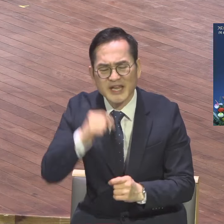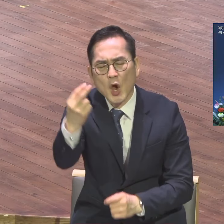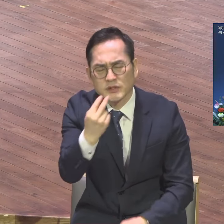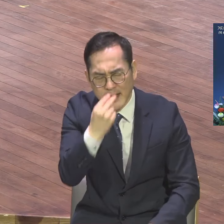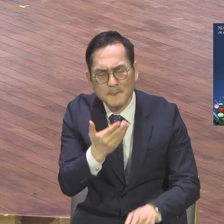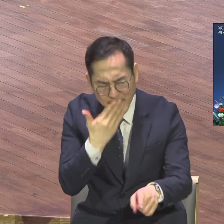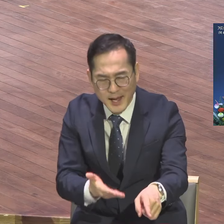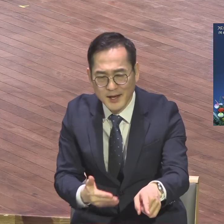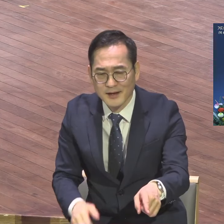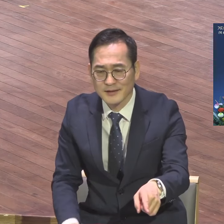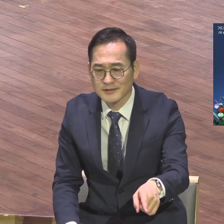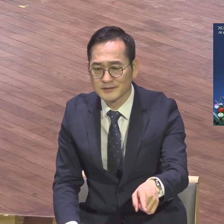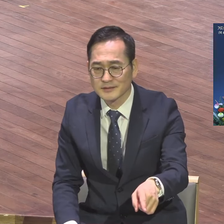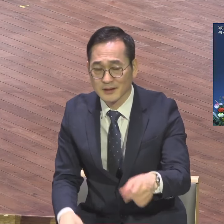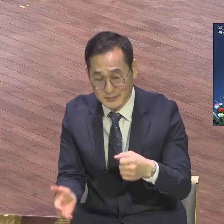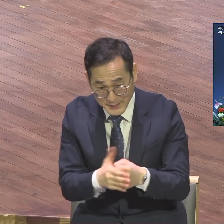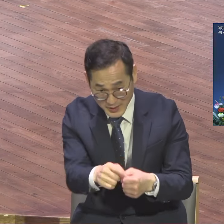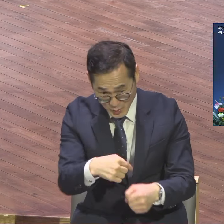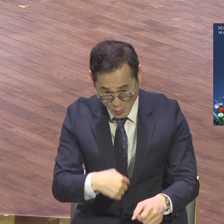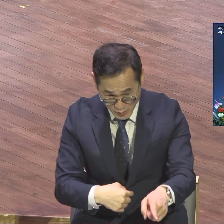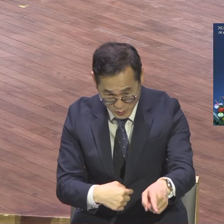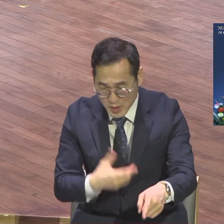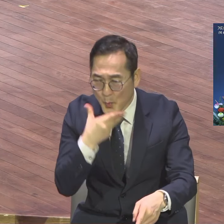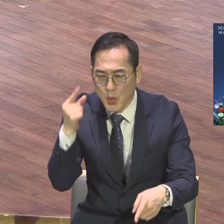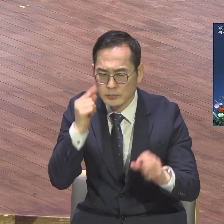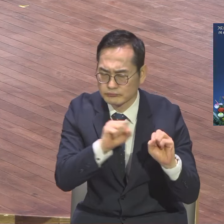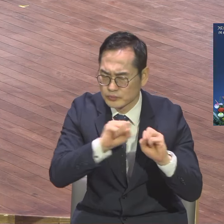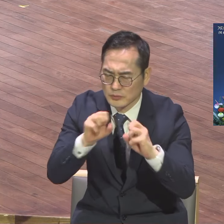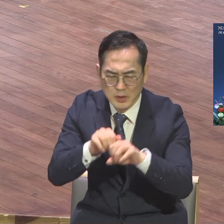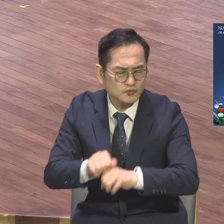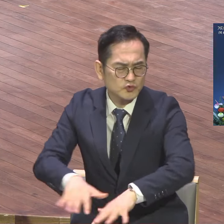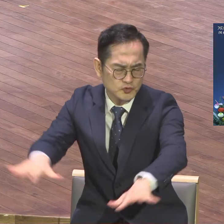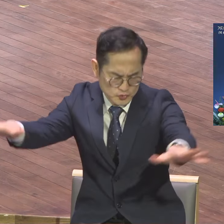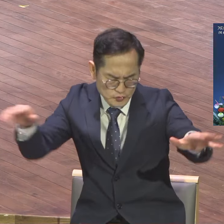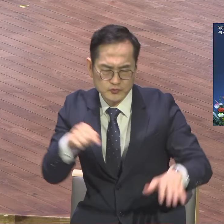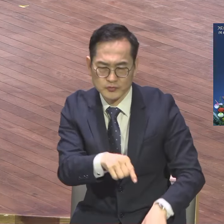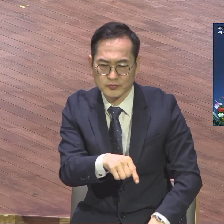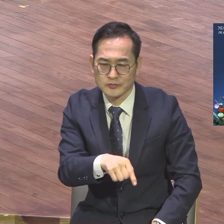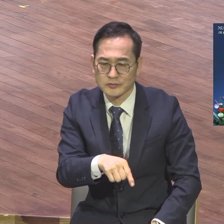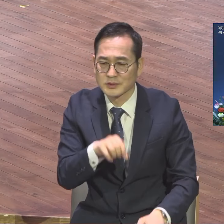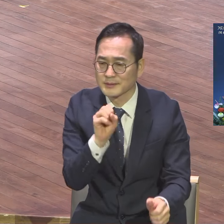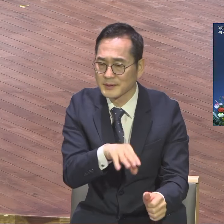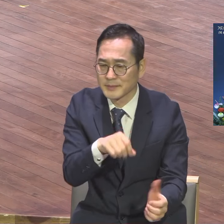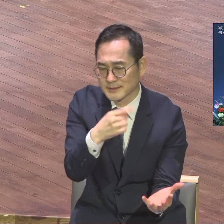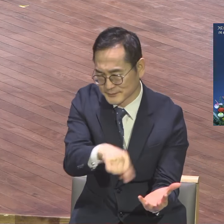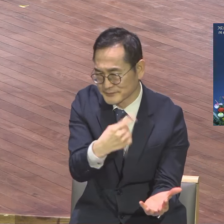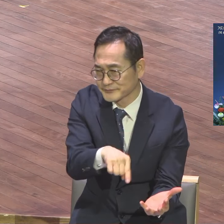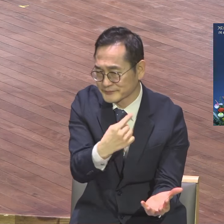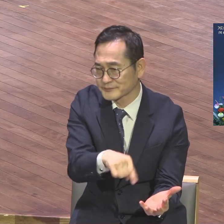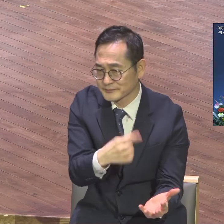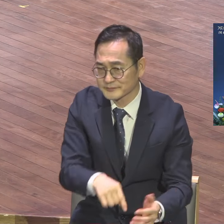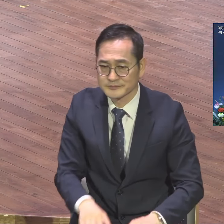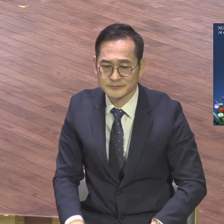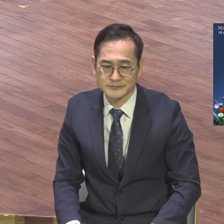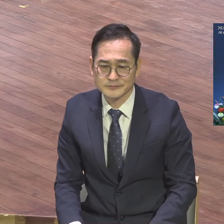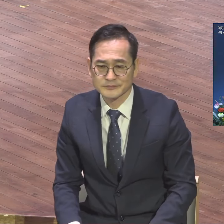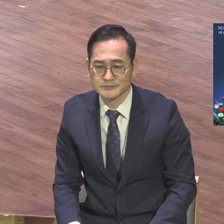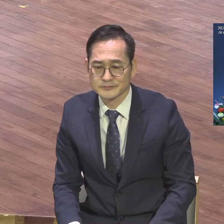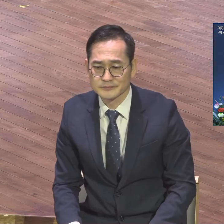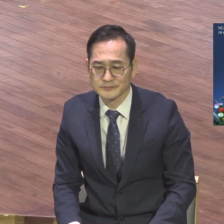하나님의 나라 확장이라는 인생 이정표를 말씀하시고 이것을 이루기 위해서 너희들이 너 힘으로 안 돼. 너희들